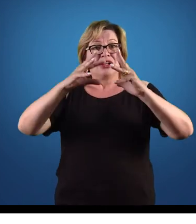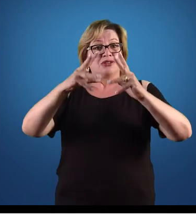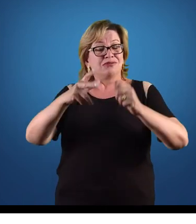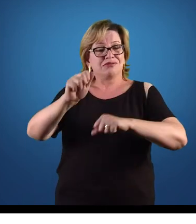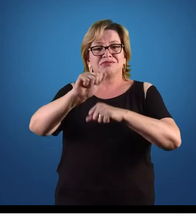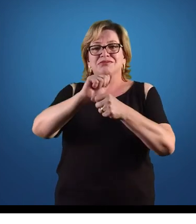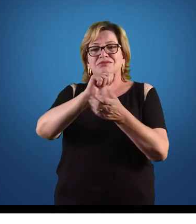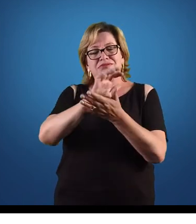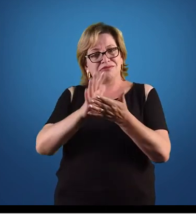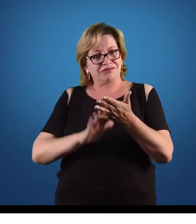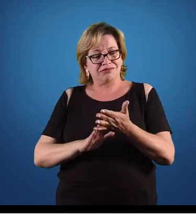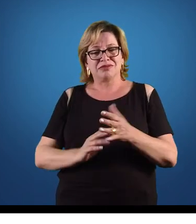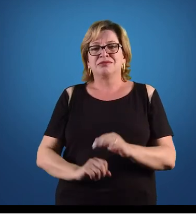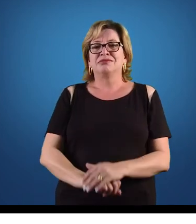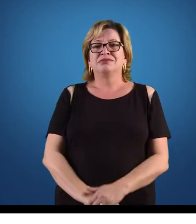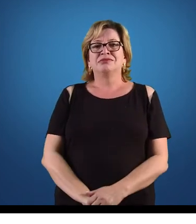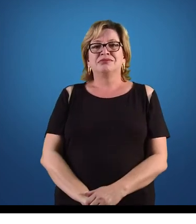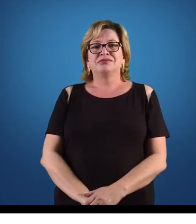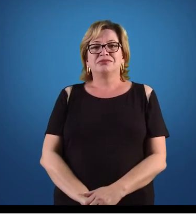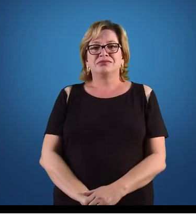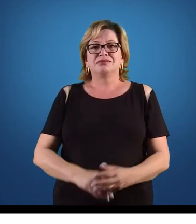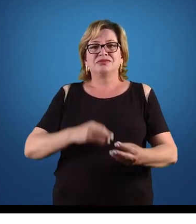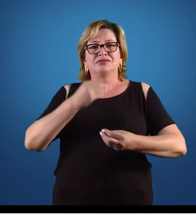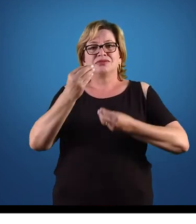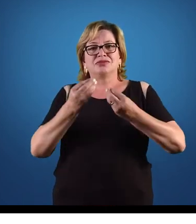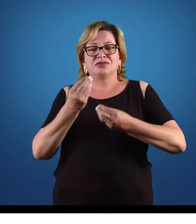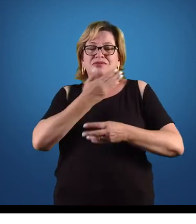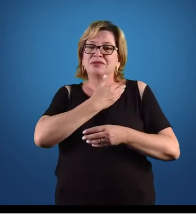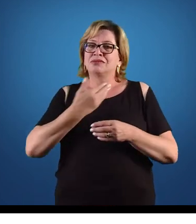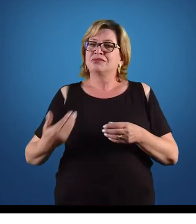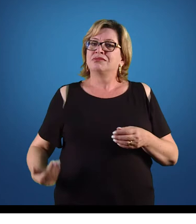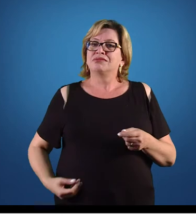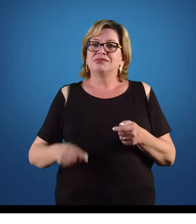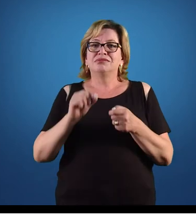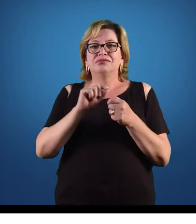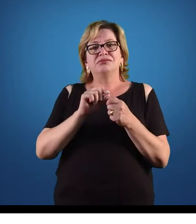atividades. Certo? Como que o Estado fez isso daí?